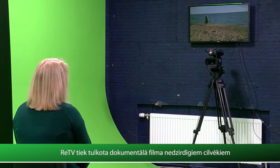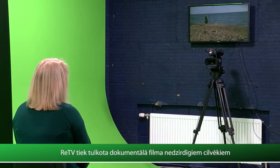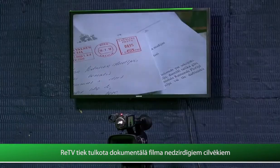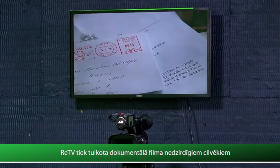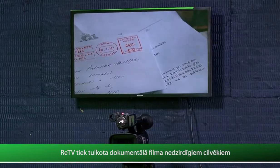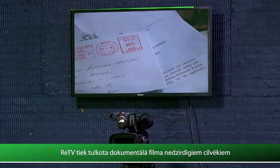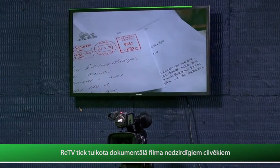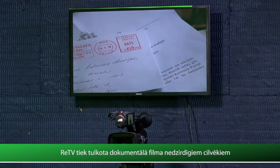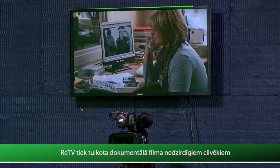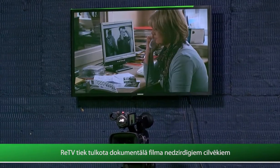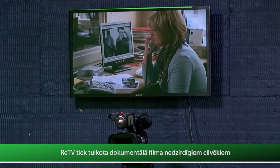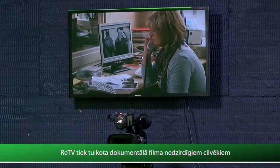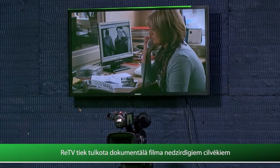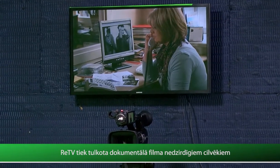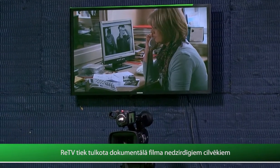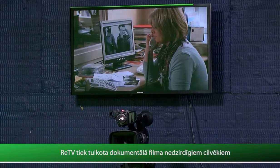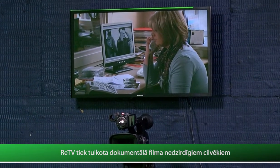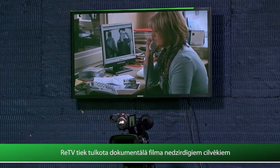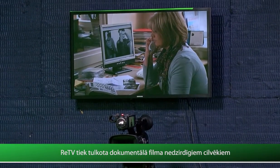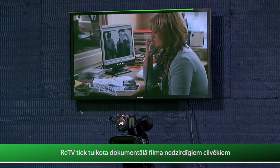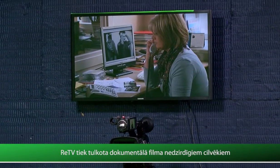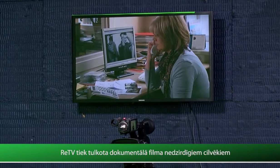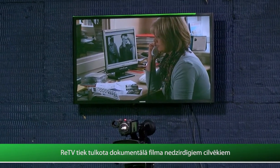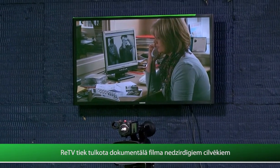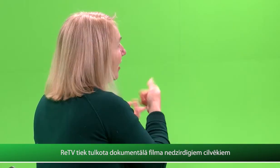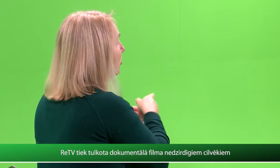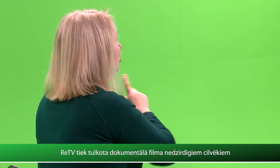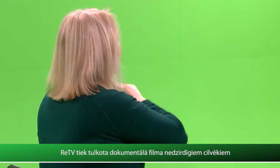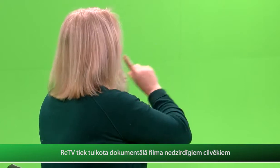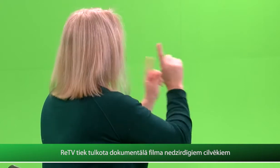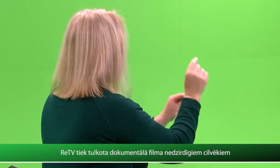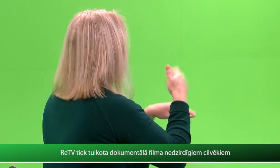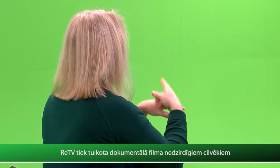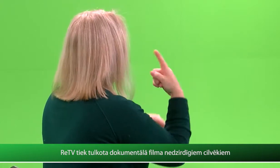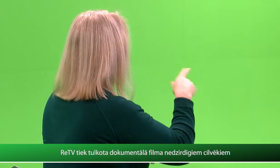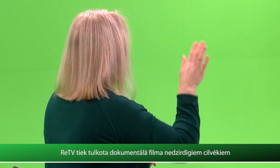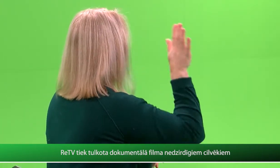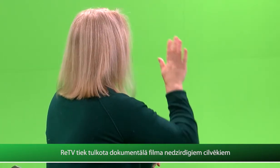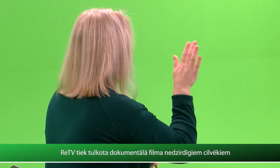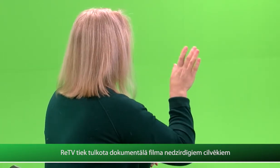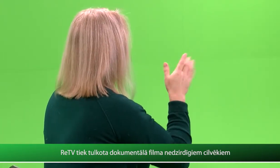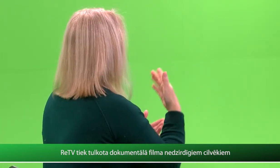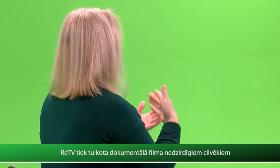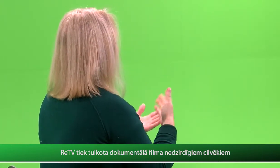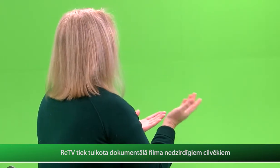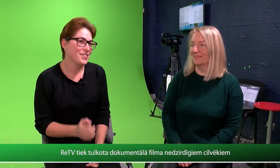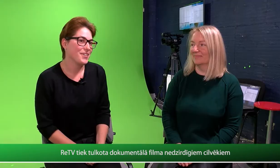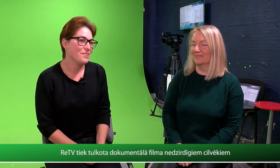filmas surdo tulkojumi ieraksts. Šo darbu veids divi profesionāli surdotulki. Ļoti interesants procesi tiešām.